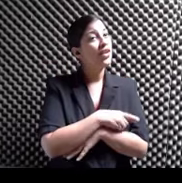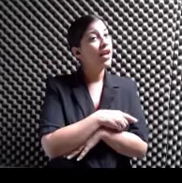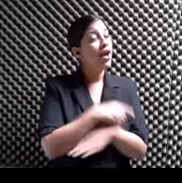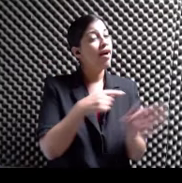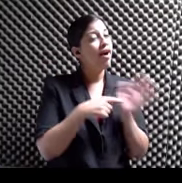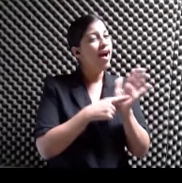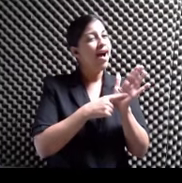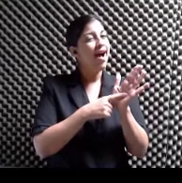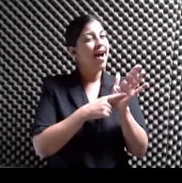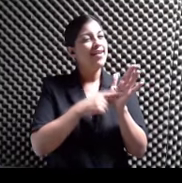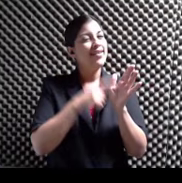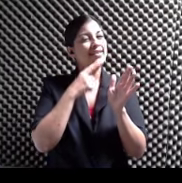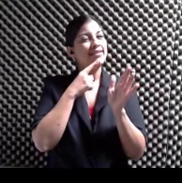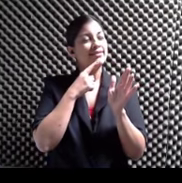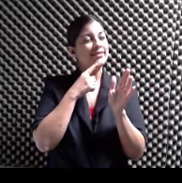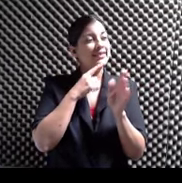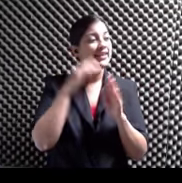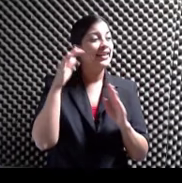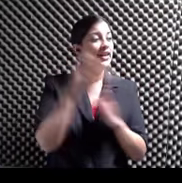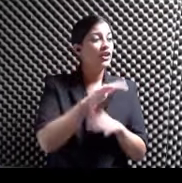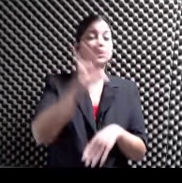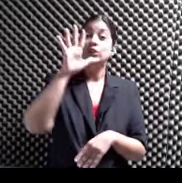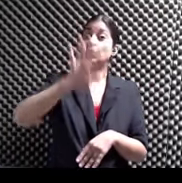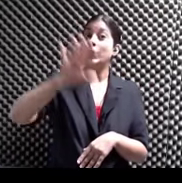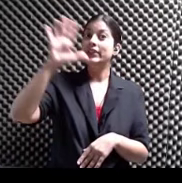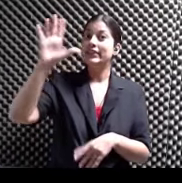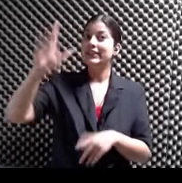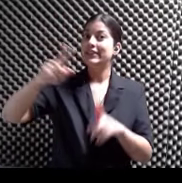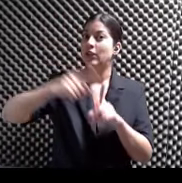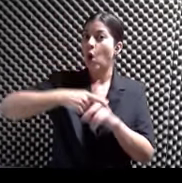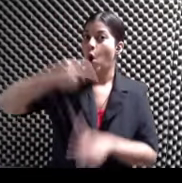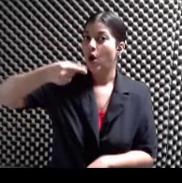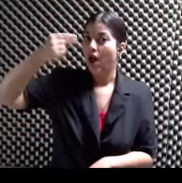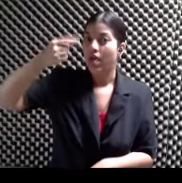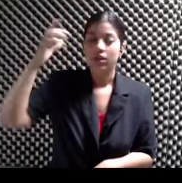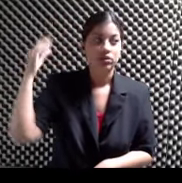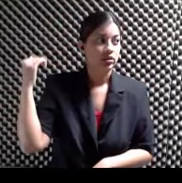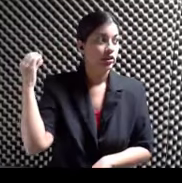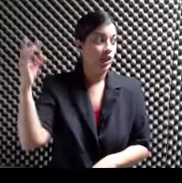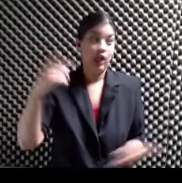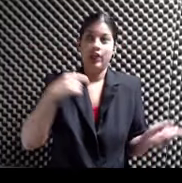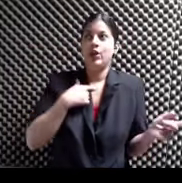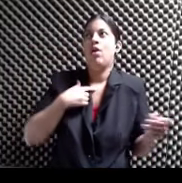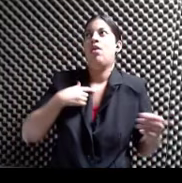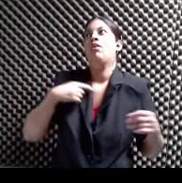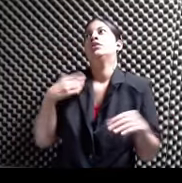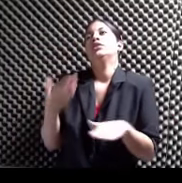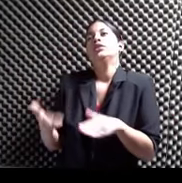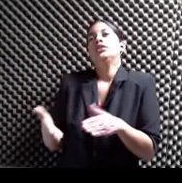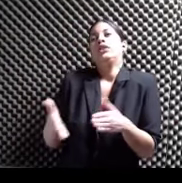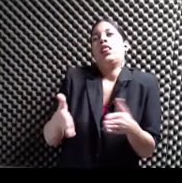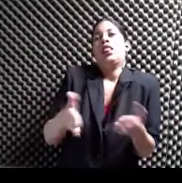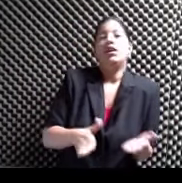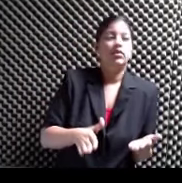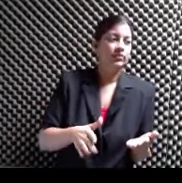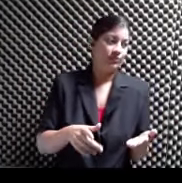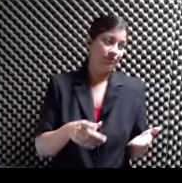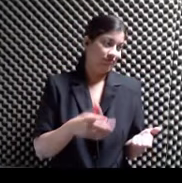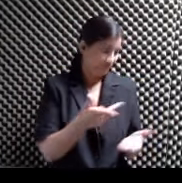temperatura De 45 grados ¡Ay Dios mío señor! grados Si me estuviera muriendo Porque yo también contigo estaría Somos tres Hay temperaturas que